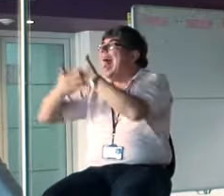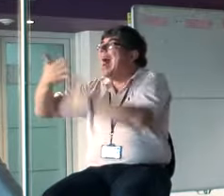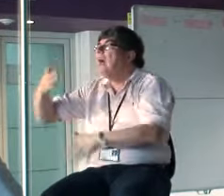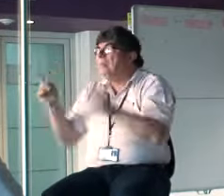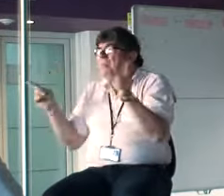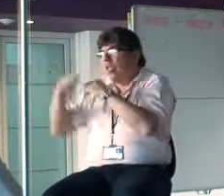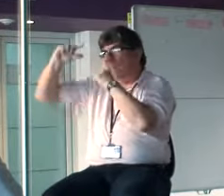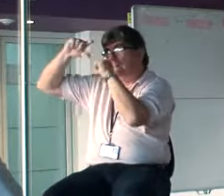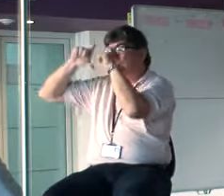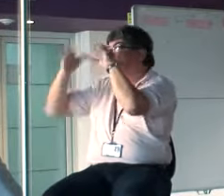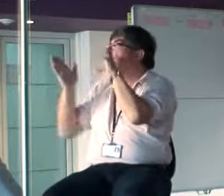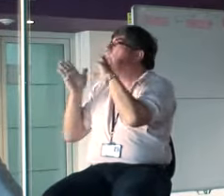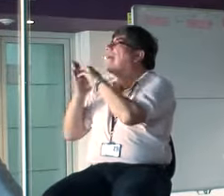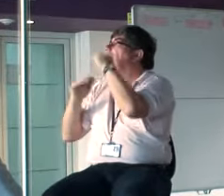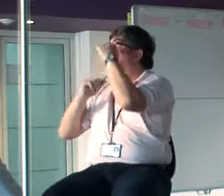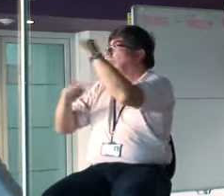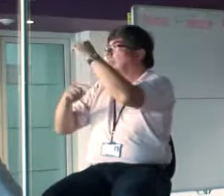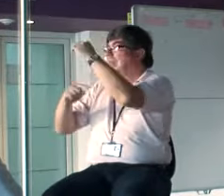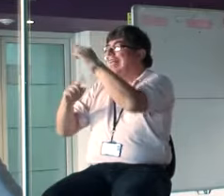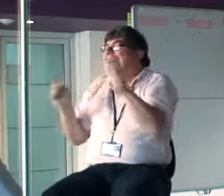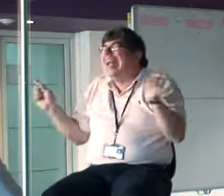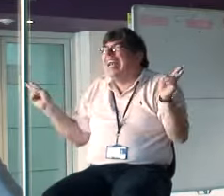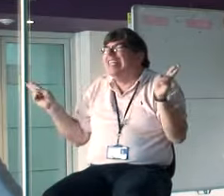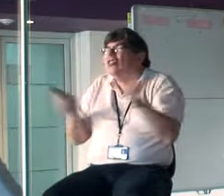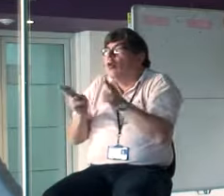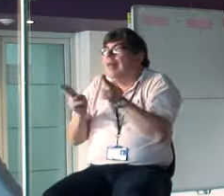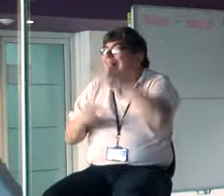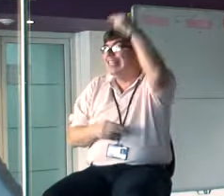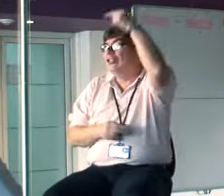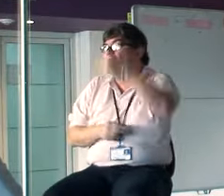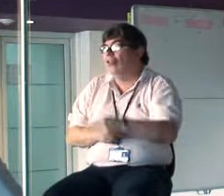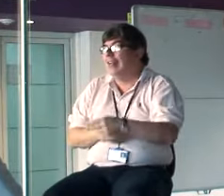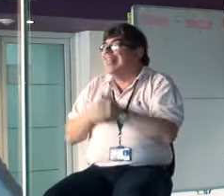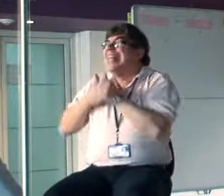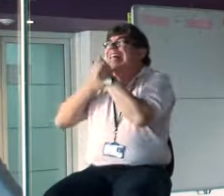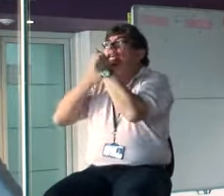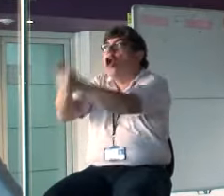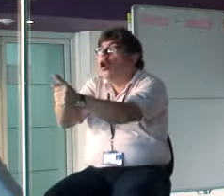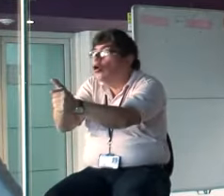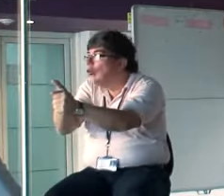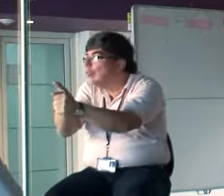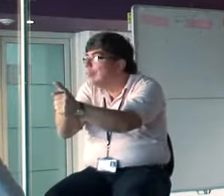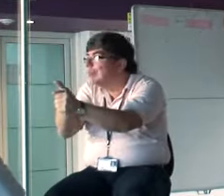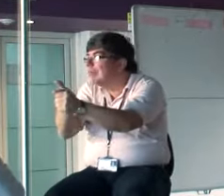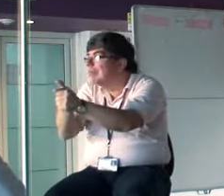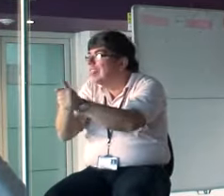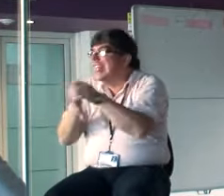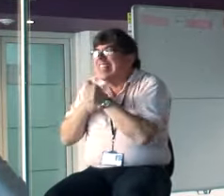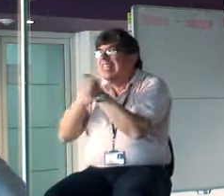párrafo, es decir, el resumen de la historia, el guión, un guión de tres